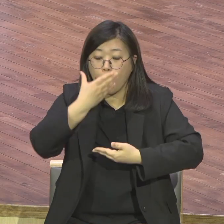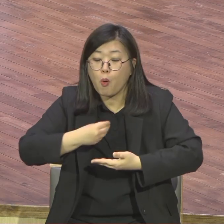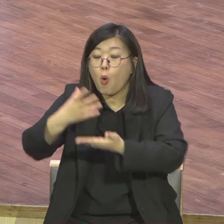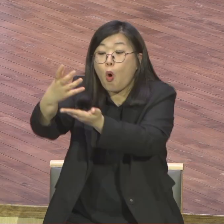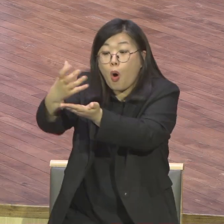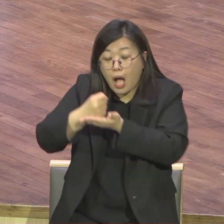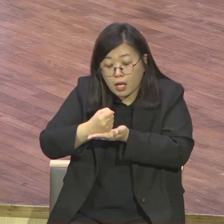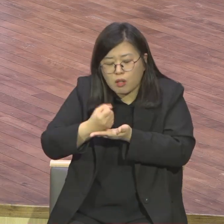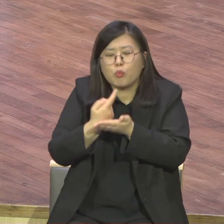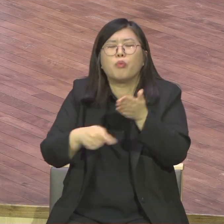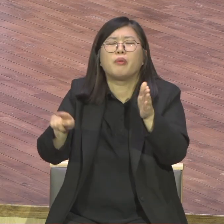DNA가